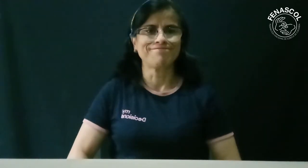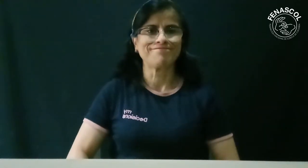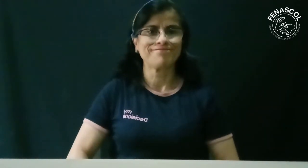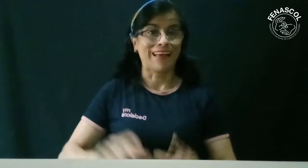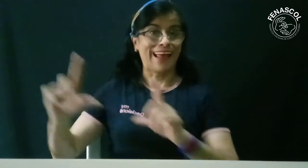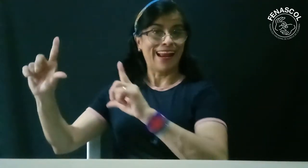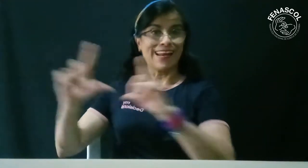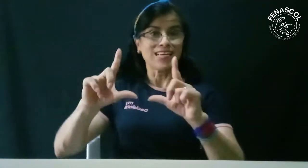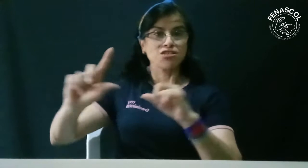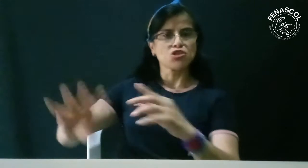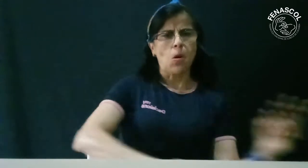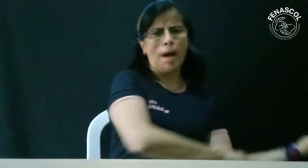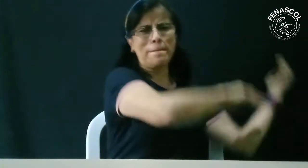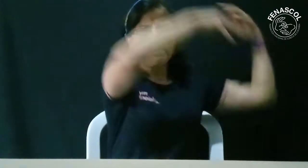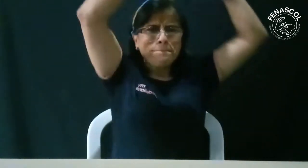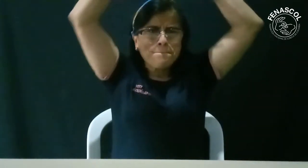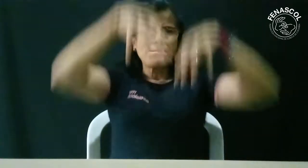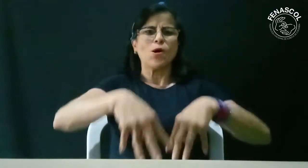Así que se ha decidido realizar el plantón.